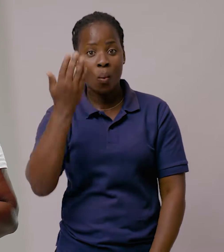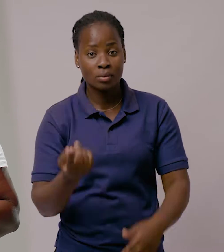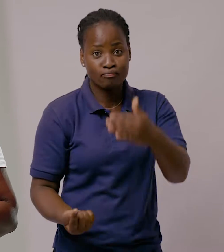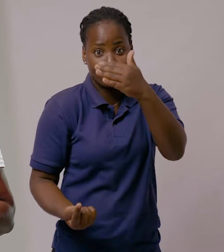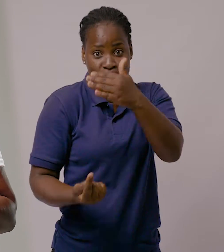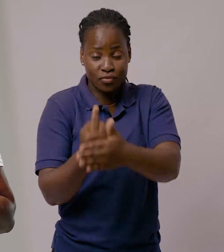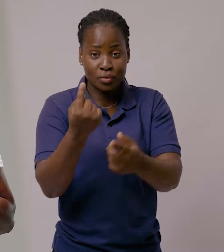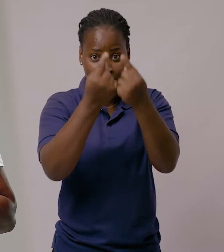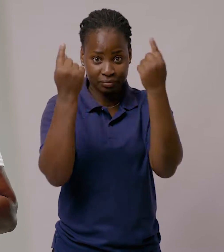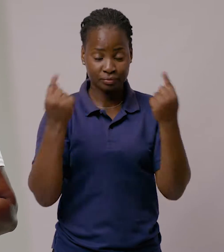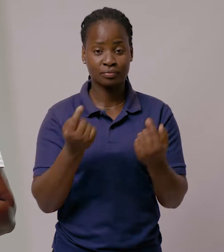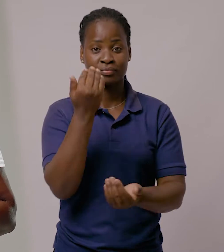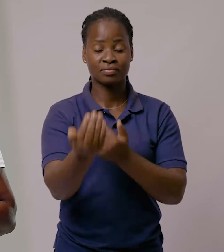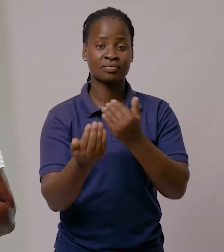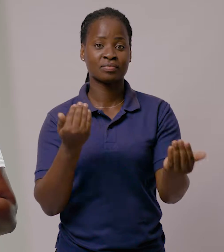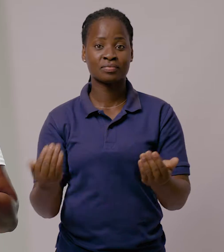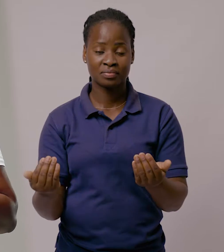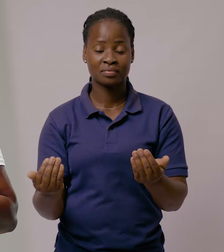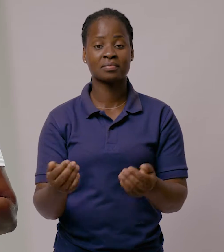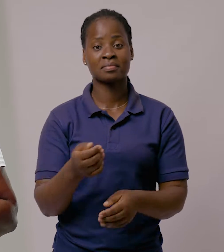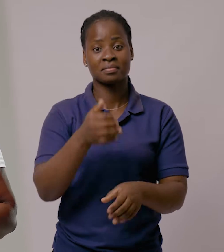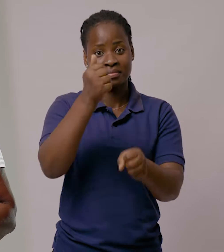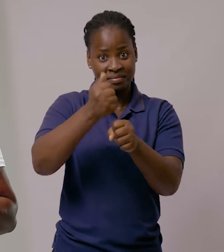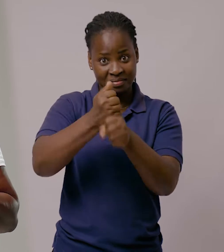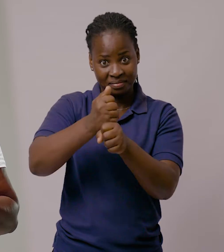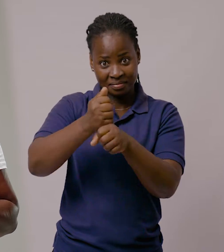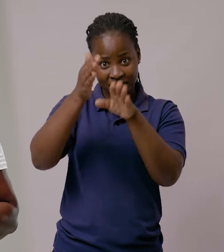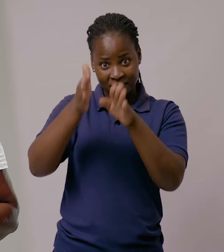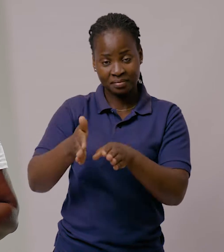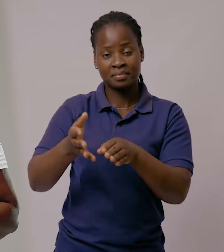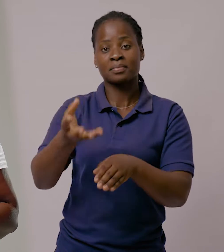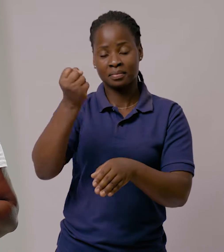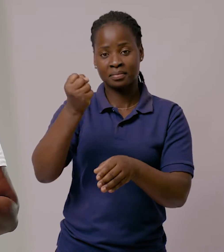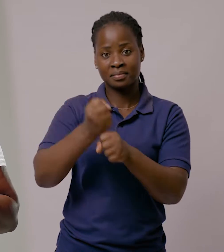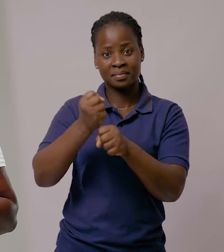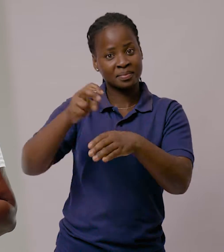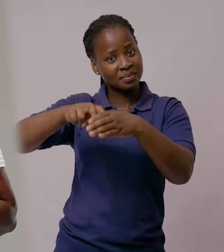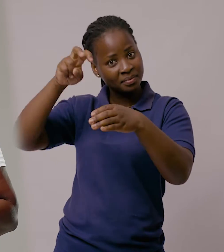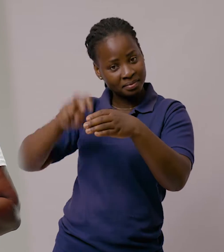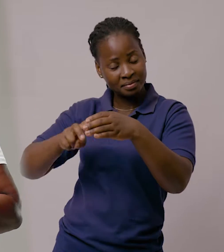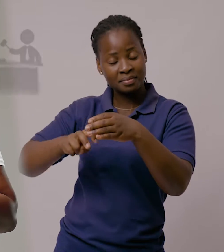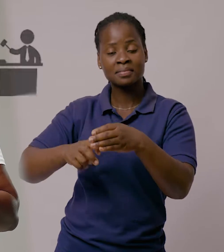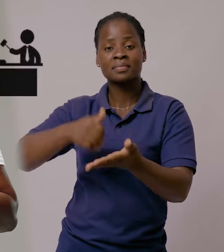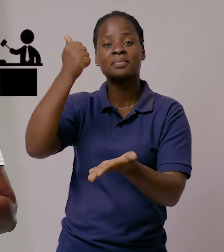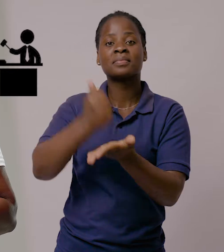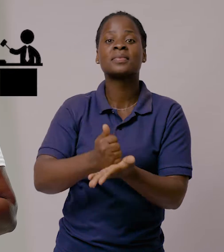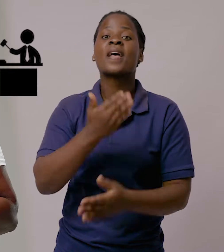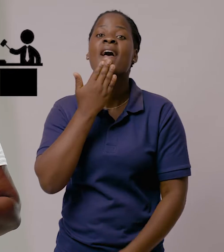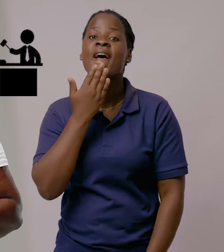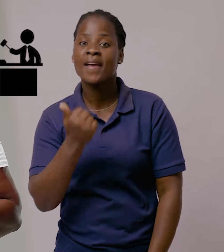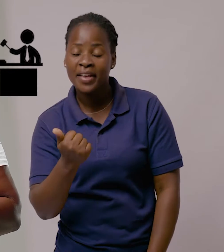ocorram, as uniões prematuras podem cessar imediatamente por decisão de um